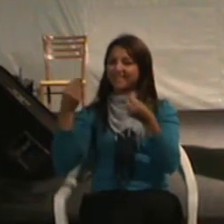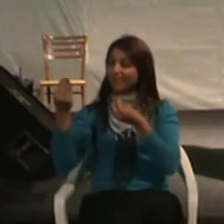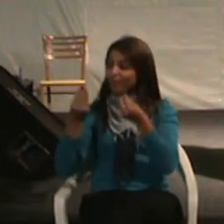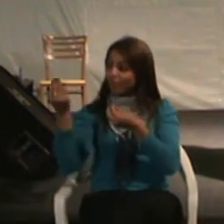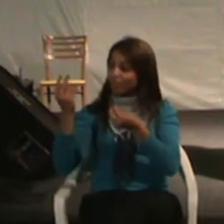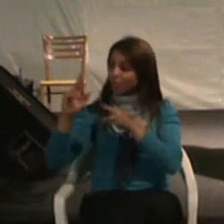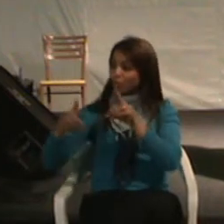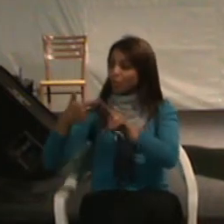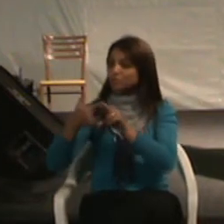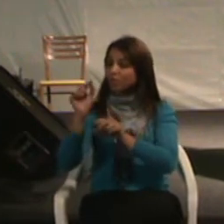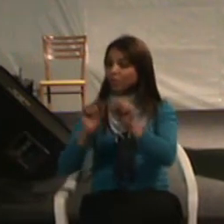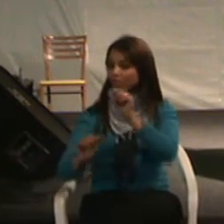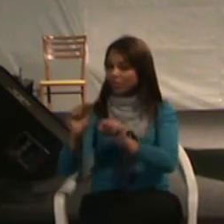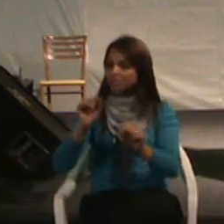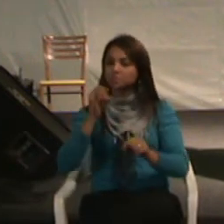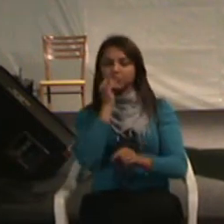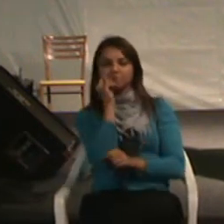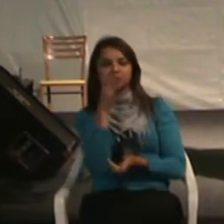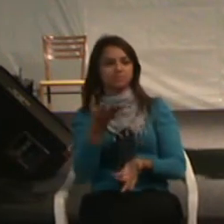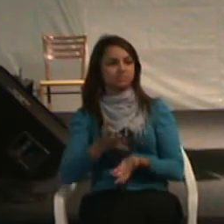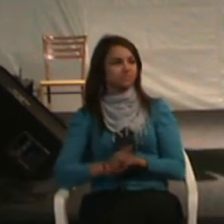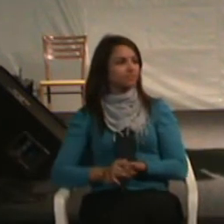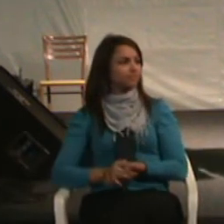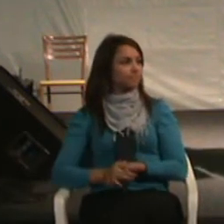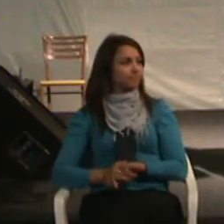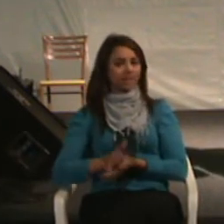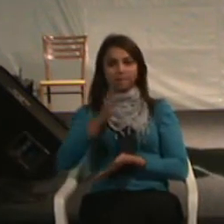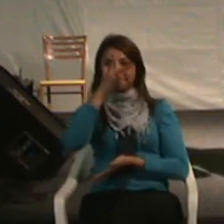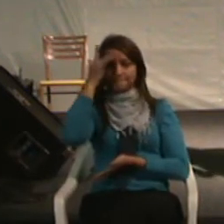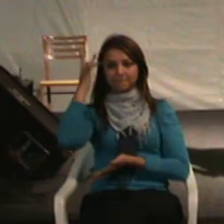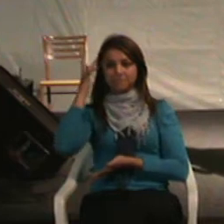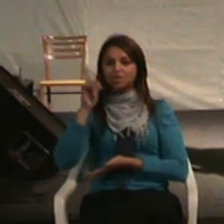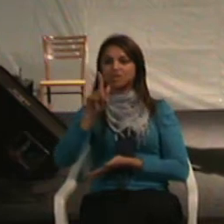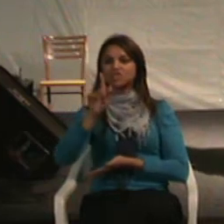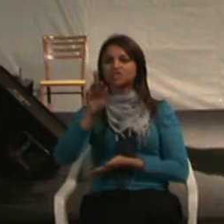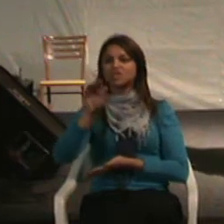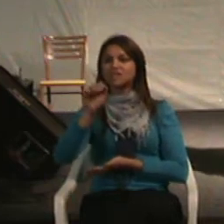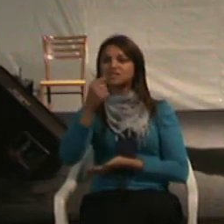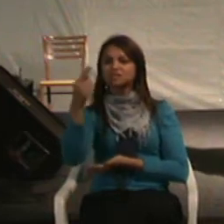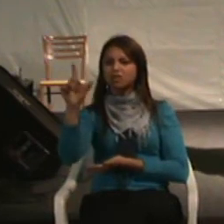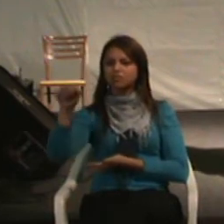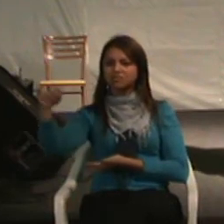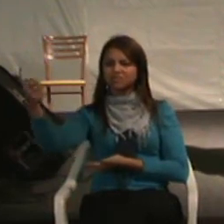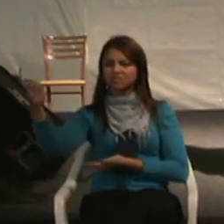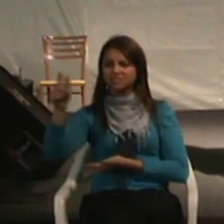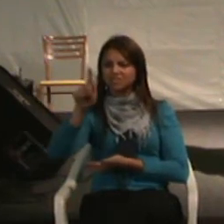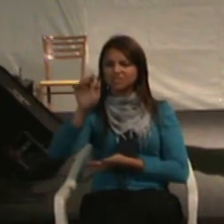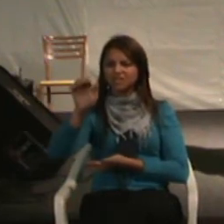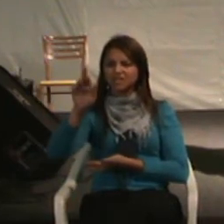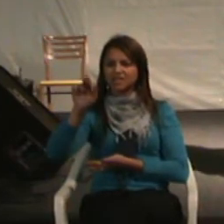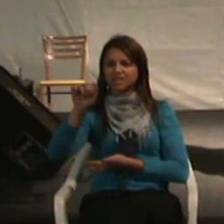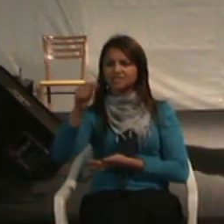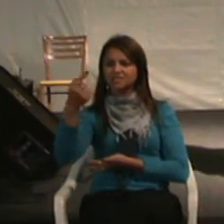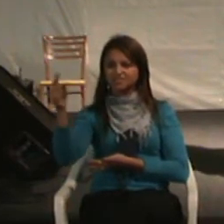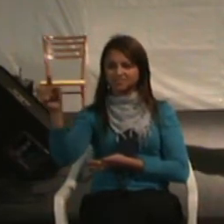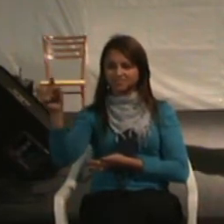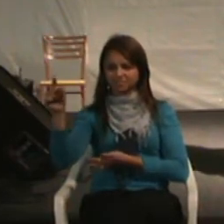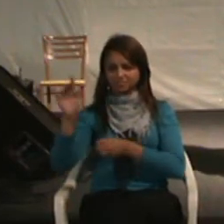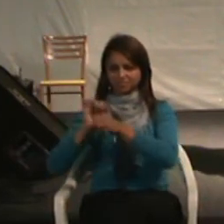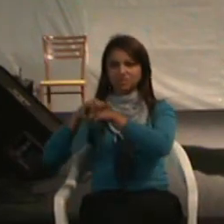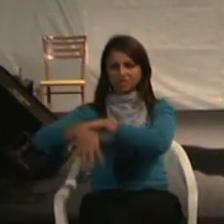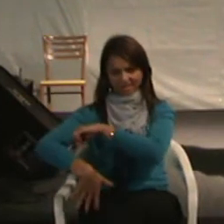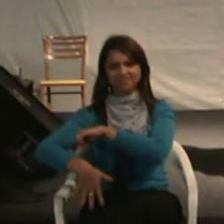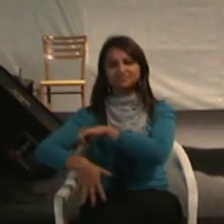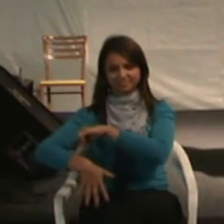utilizar. Por exemplo, principalmente o pessoal da geração. Concorda? Principalmente se é pessoal.